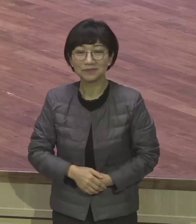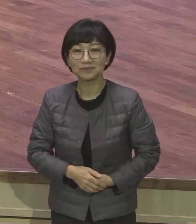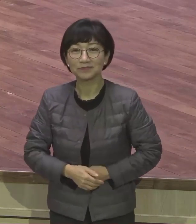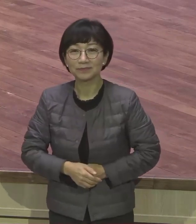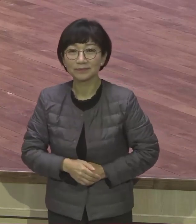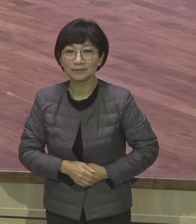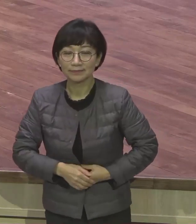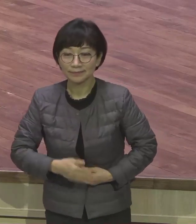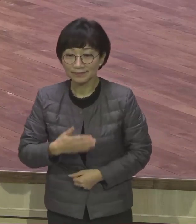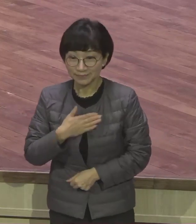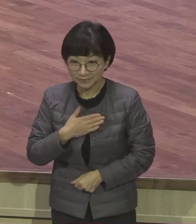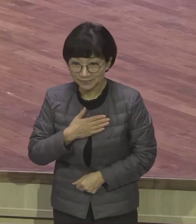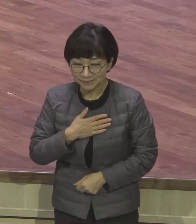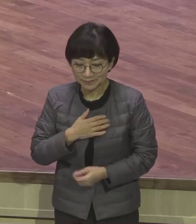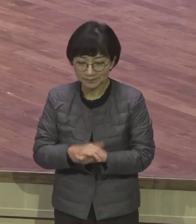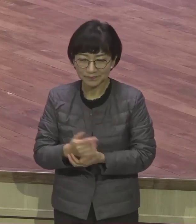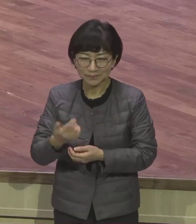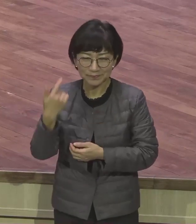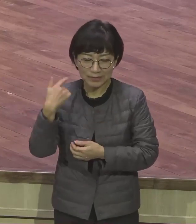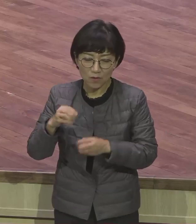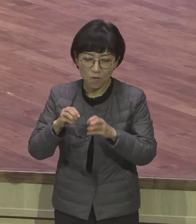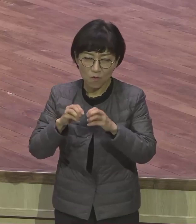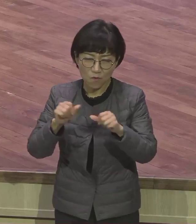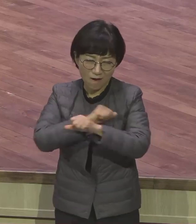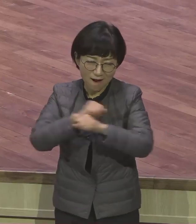제가 그 광야 훈련을 거치고 이 자리에 서 있는 거예요.